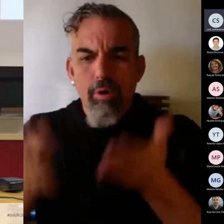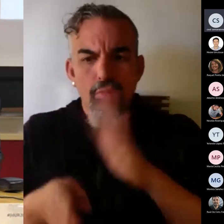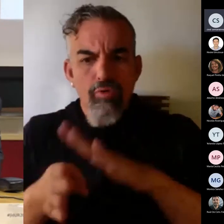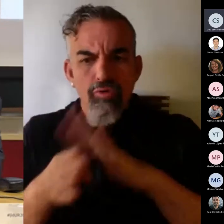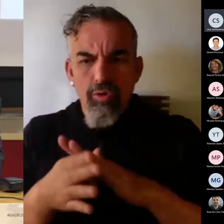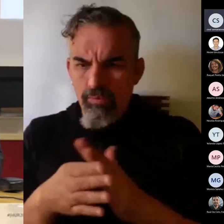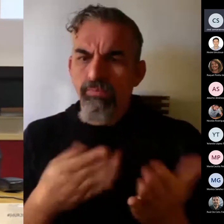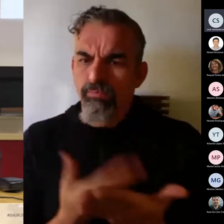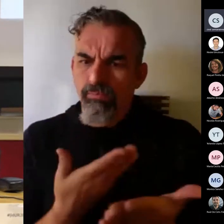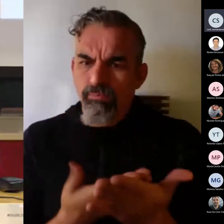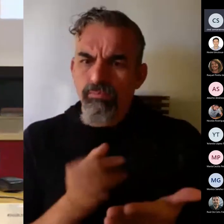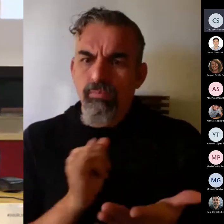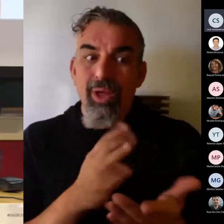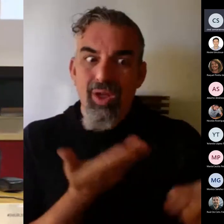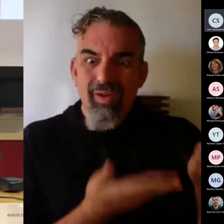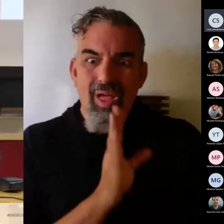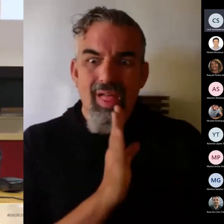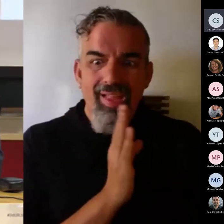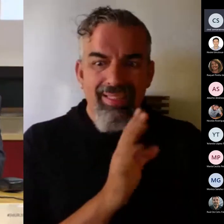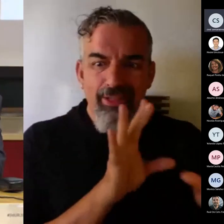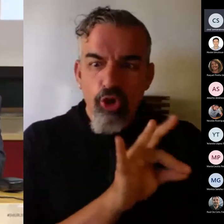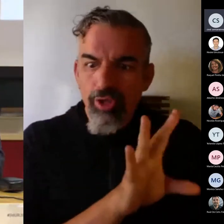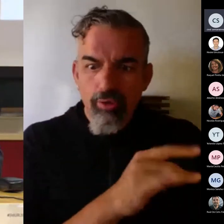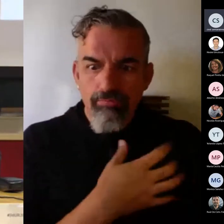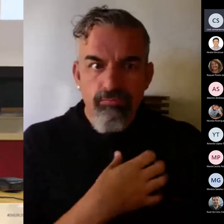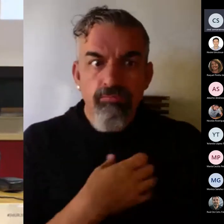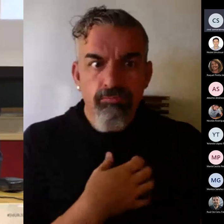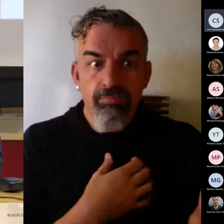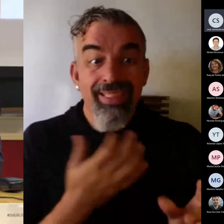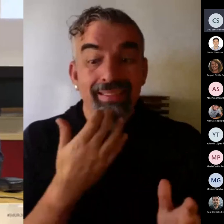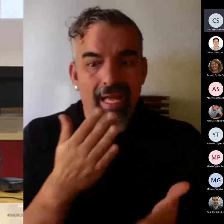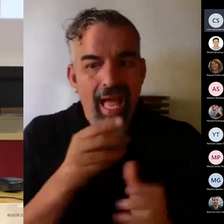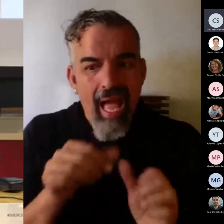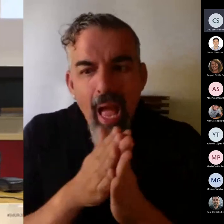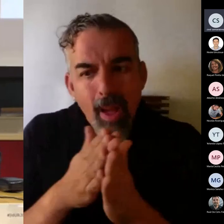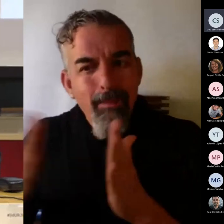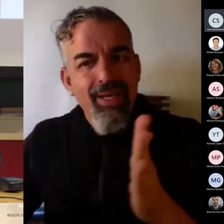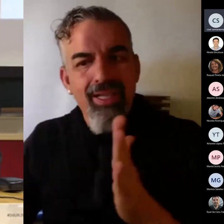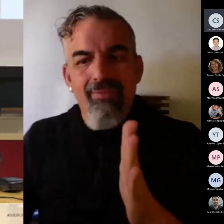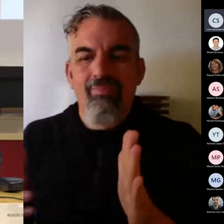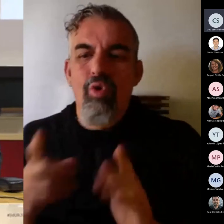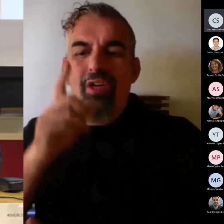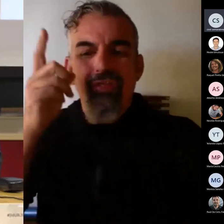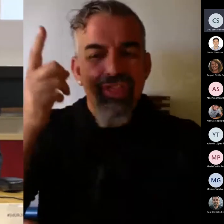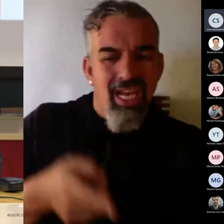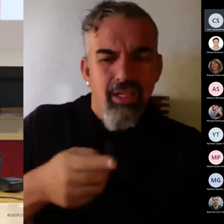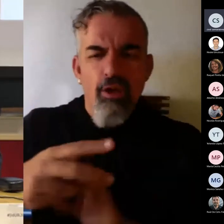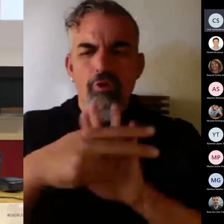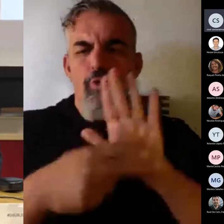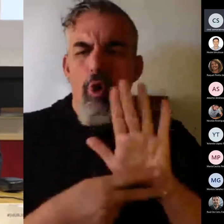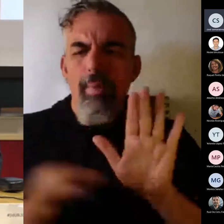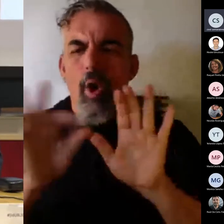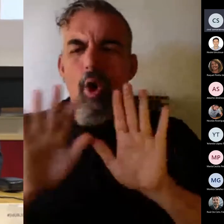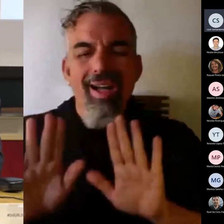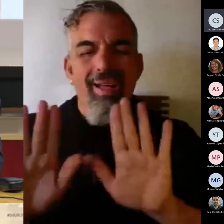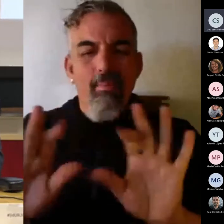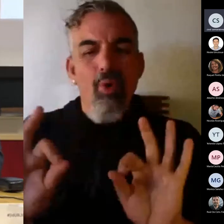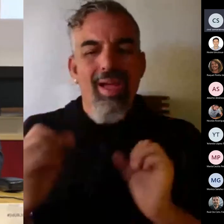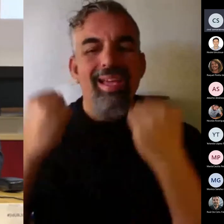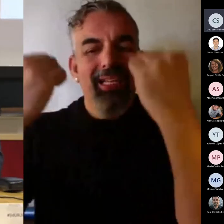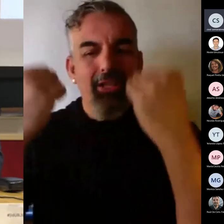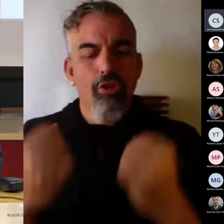en la evaluación, creo que cualquier directriz, norma o empuje institucional que se haga para mejorar